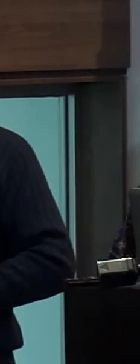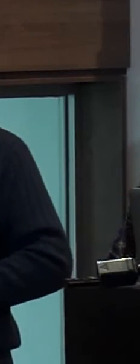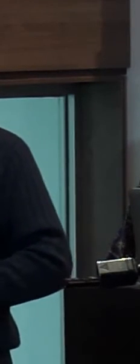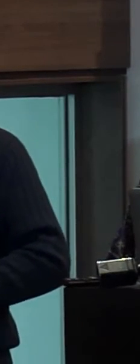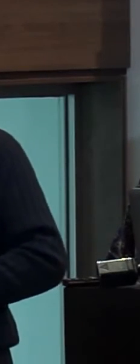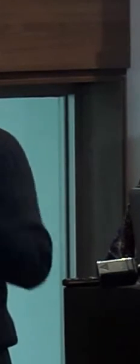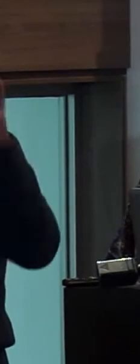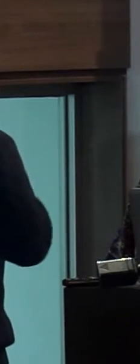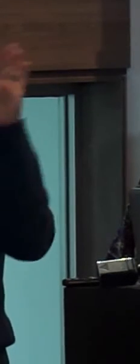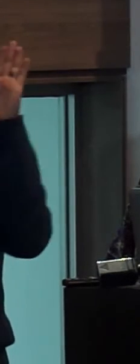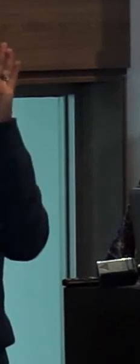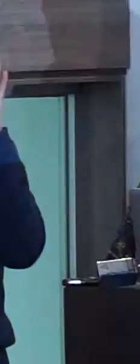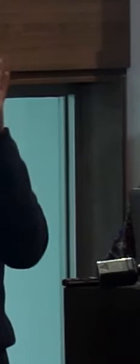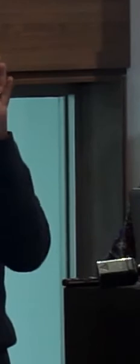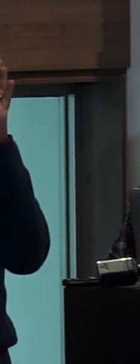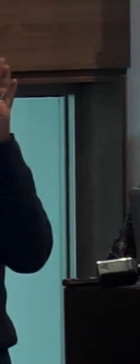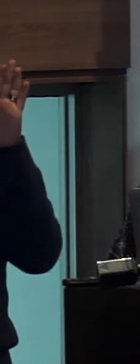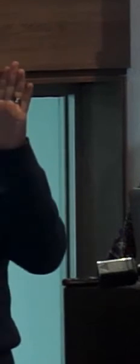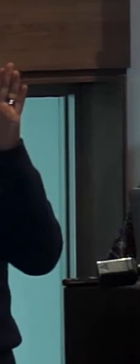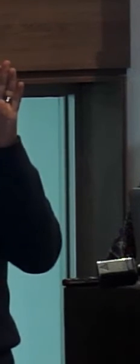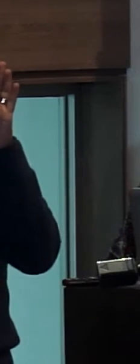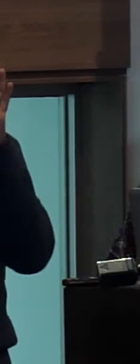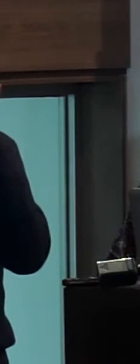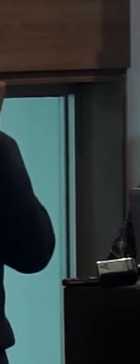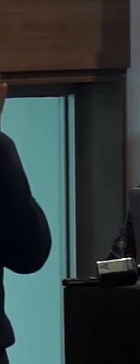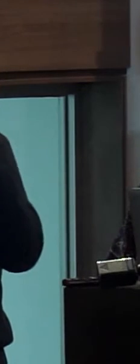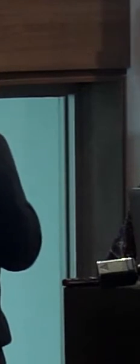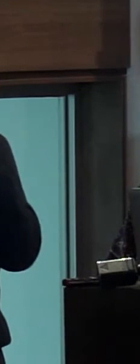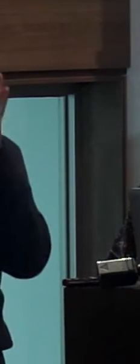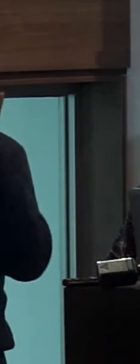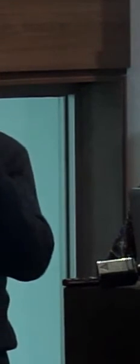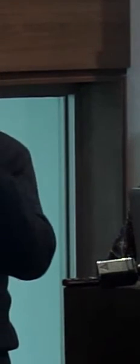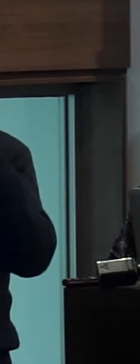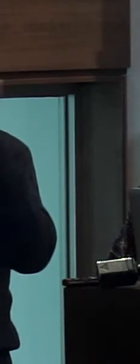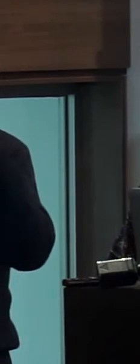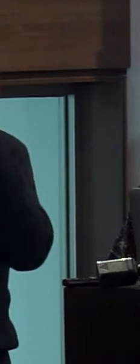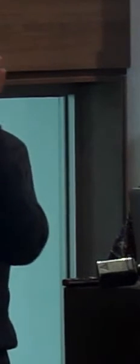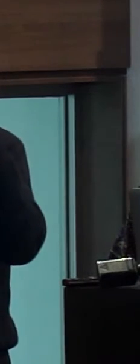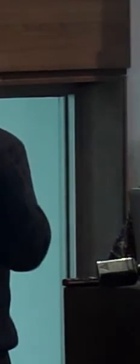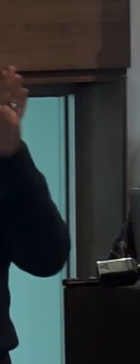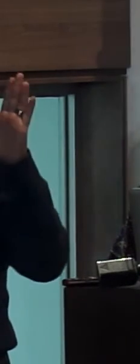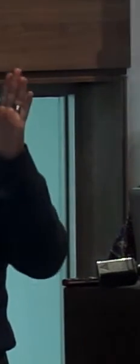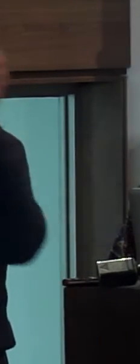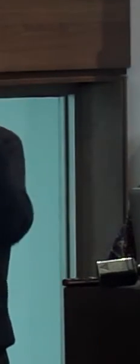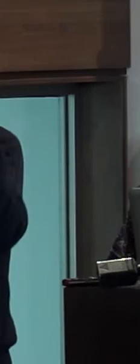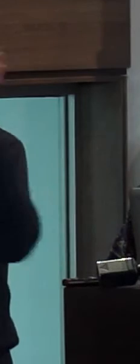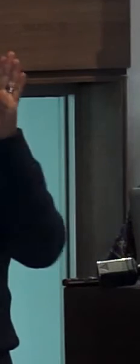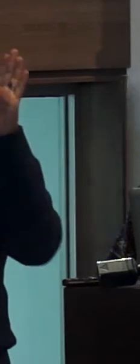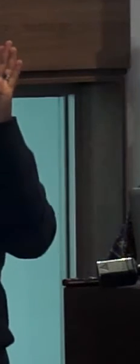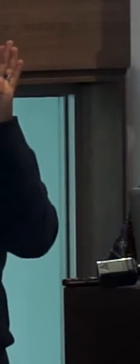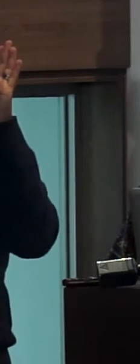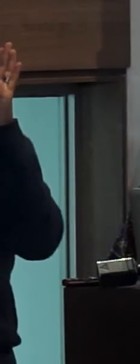vamos a ver que la constitución tiene conceptos muy claros con respecto a las niñas y adolescencia y dice que el Estado la